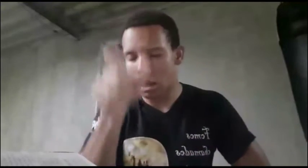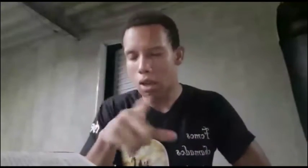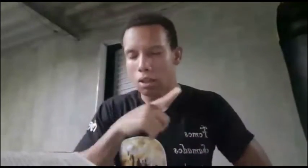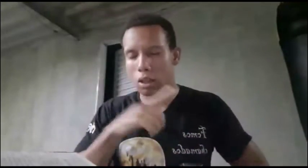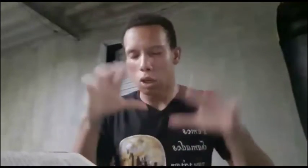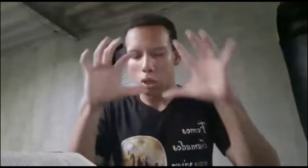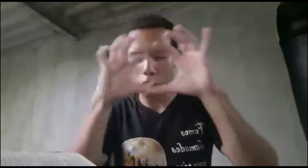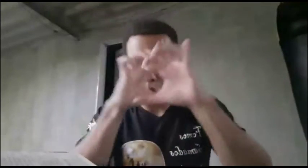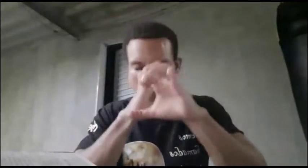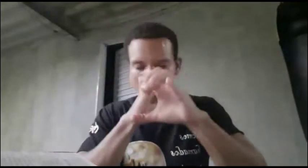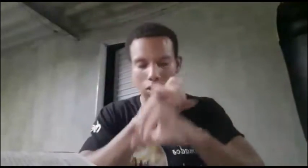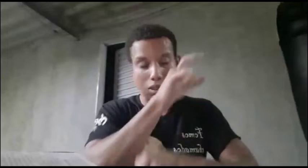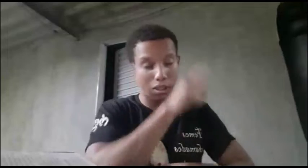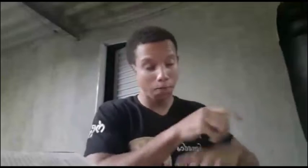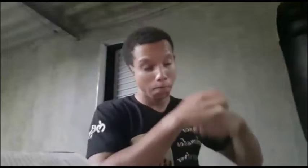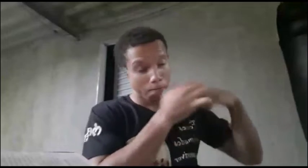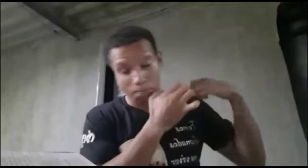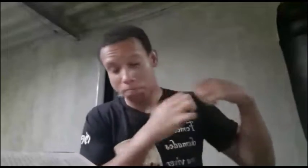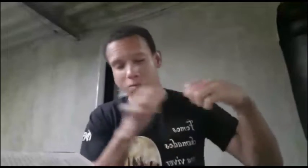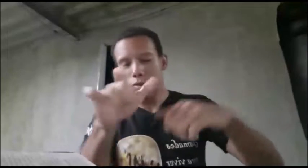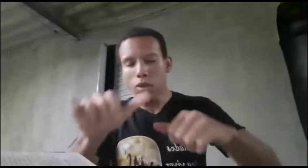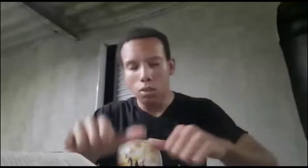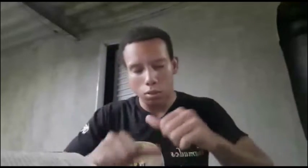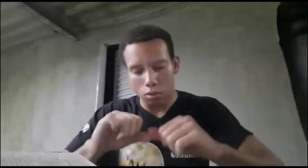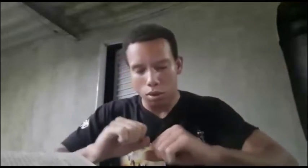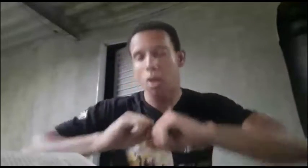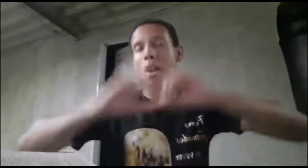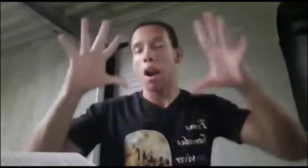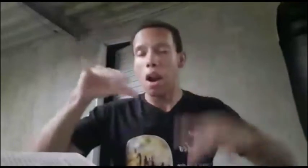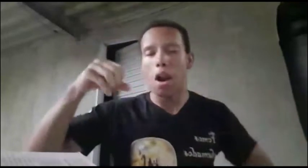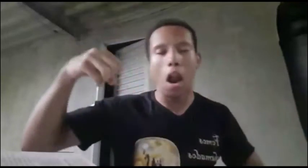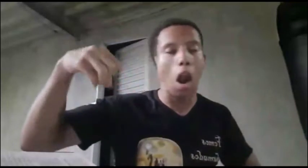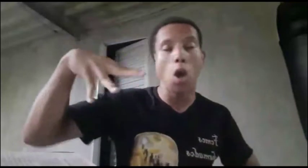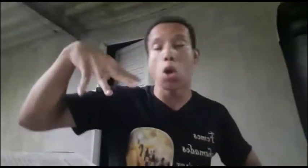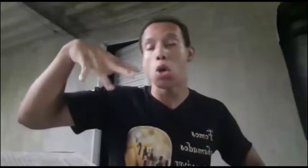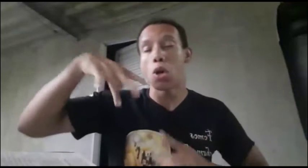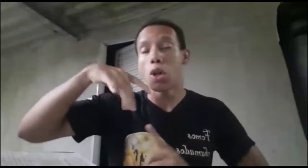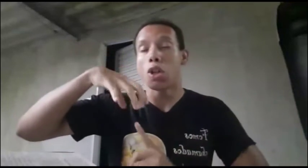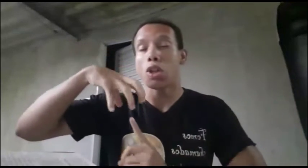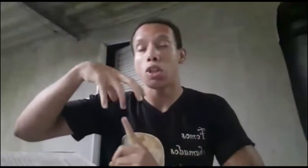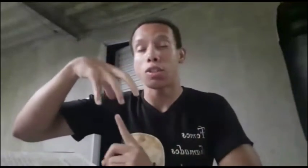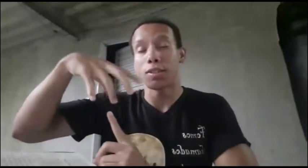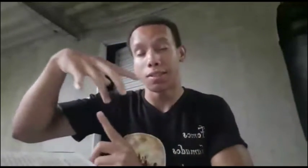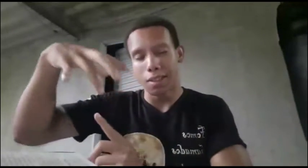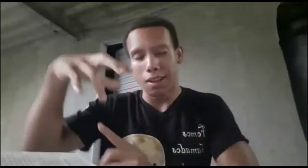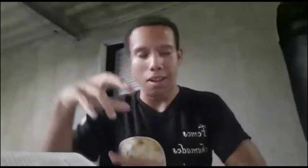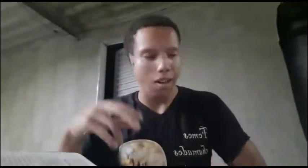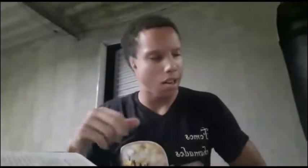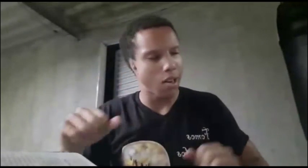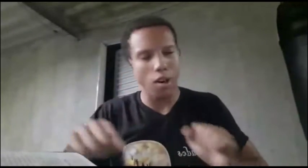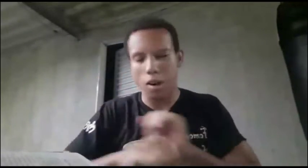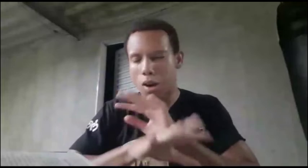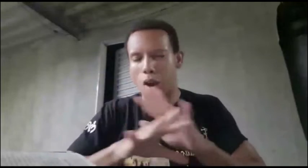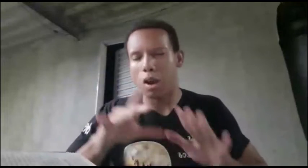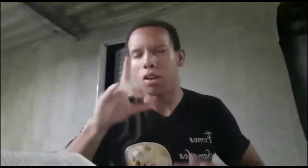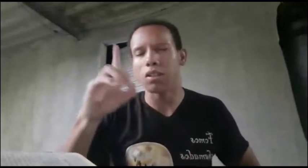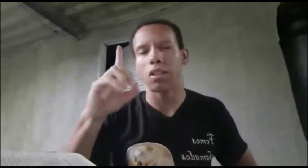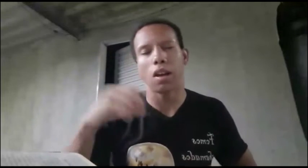Através do Seu Evangelho, possamos ver nascer a Tua luz sobre estes. Glória a Deus! Em